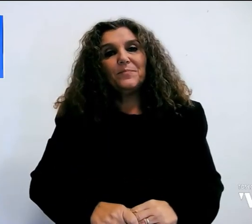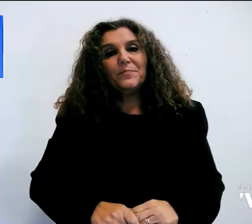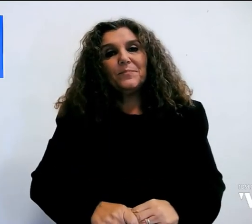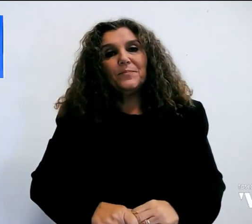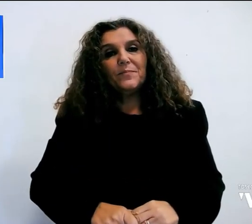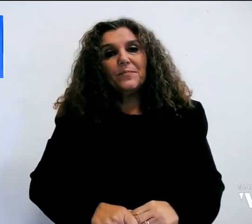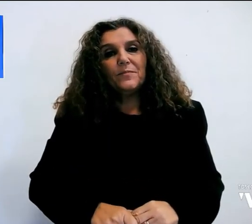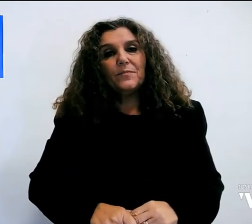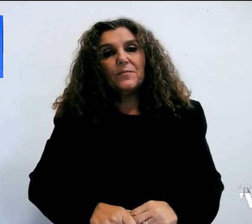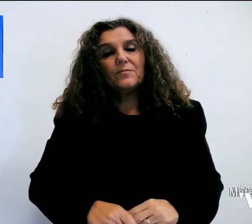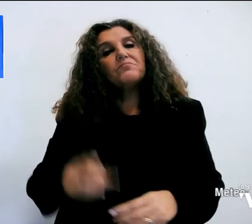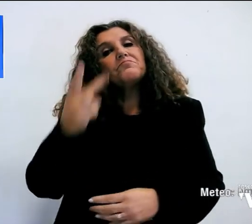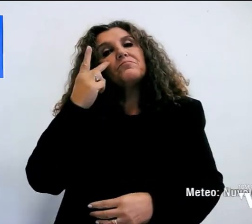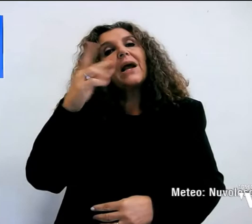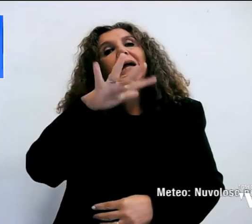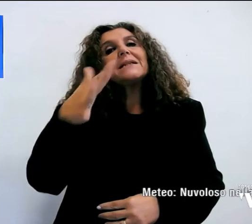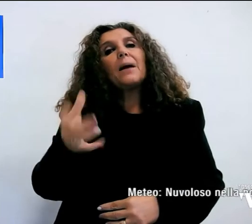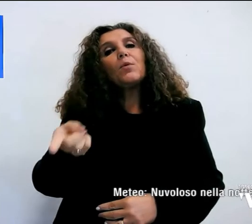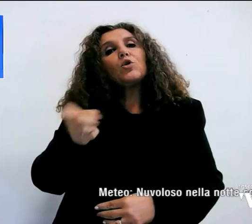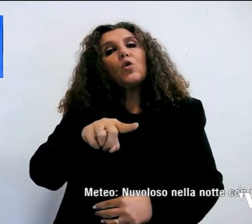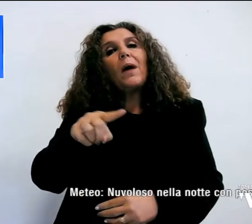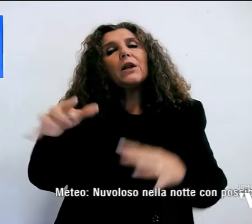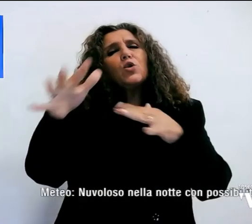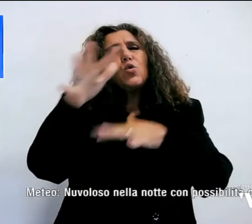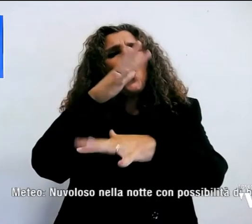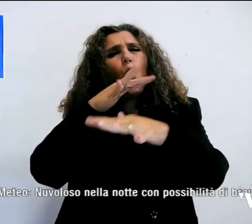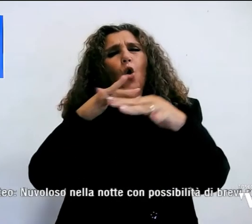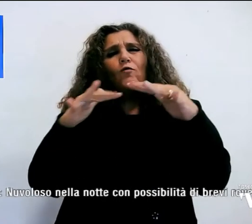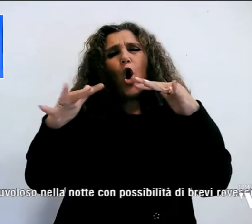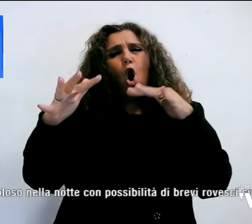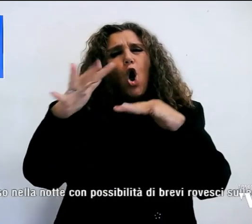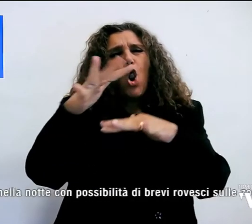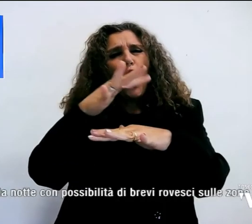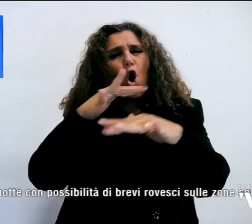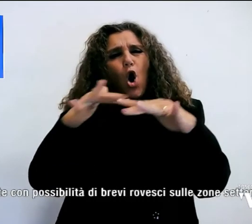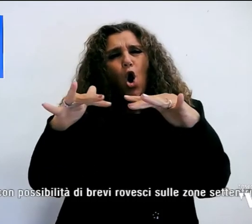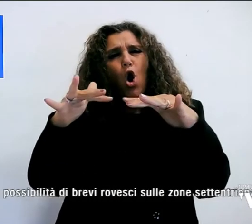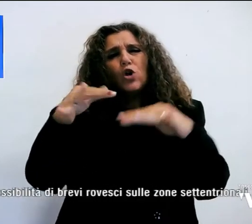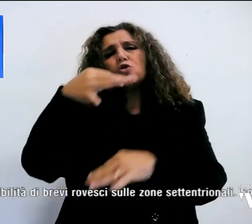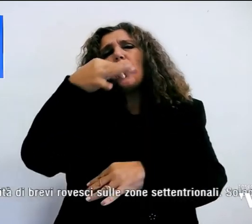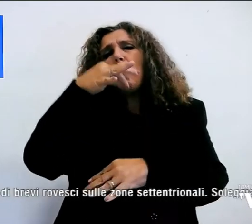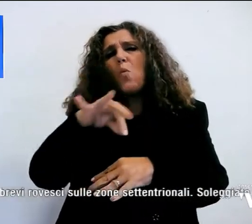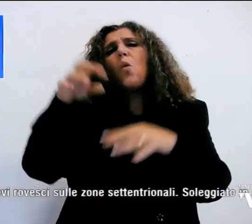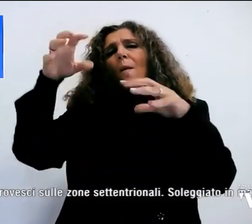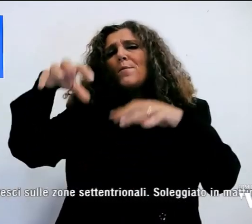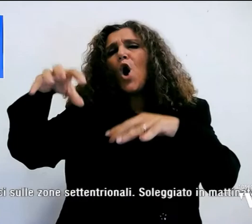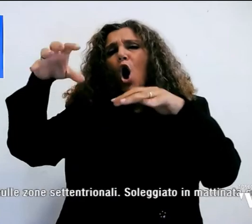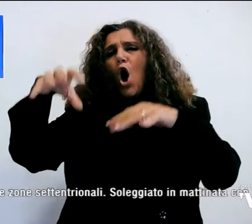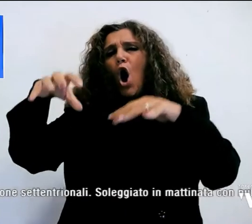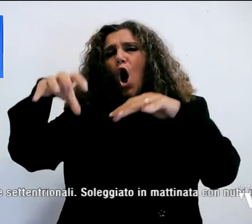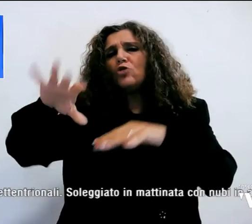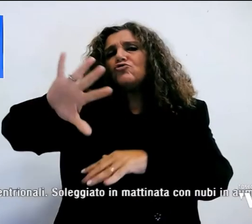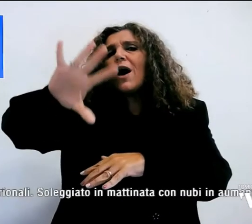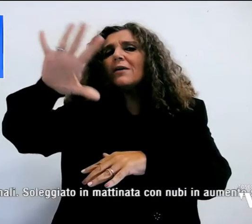E ora vediamo come sarà il tempo domani. Sarà nuvoloso, con possibili piogge, soprattutto nelle zone settentrionali della